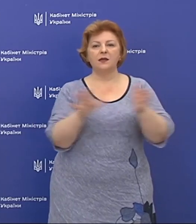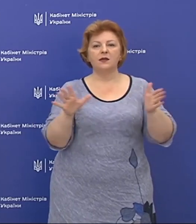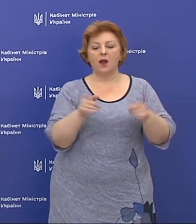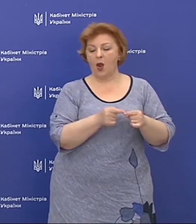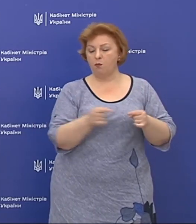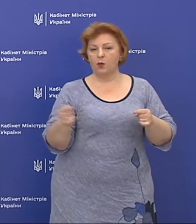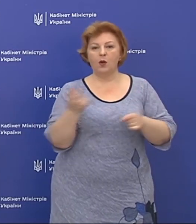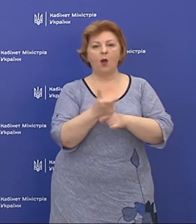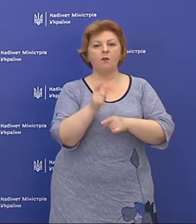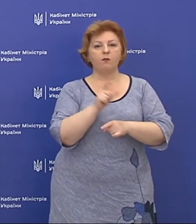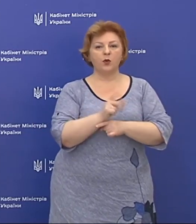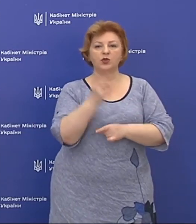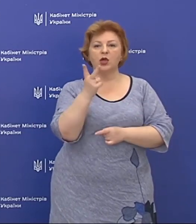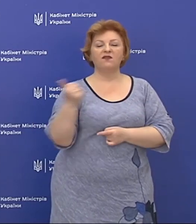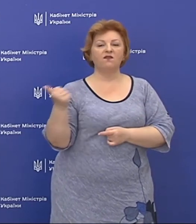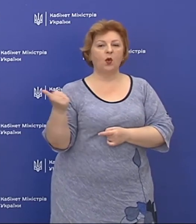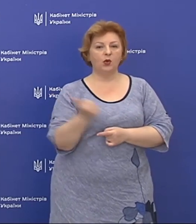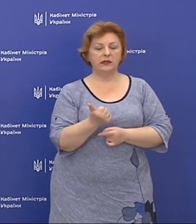ніж двох тижнів.